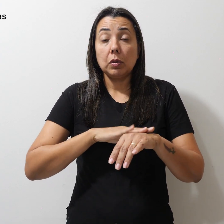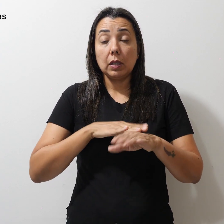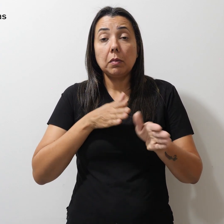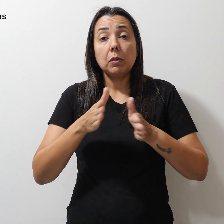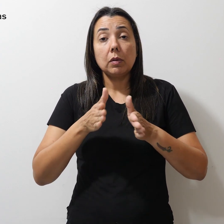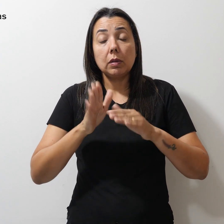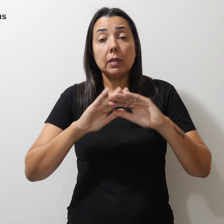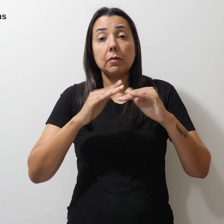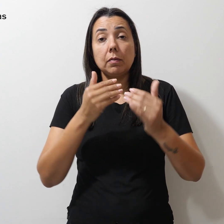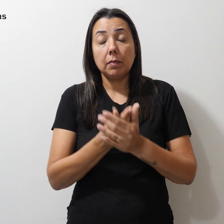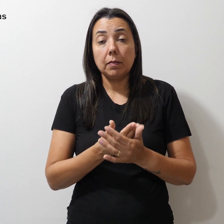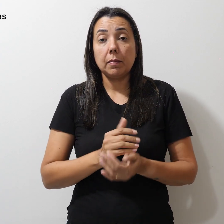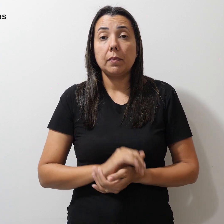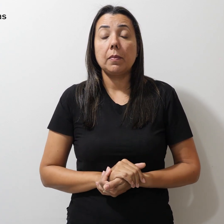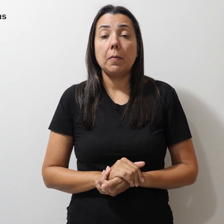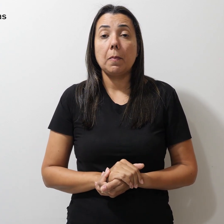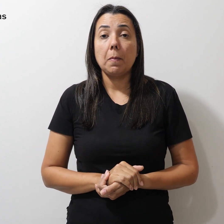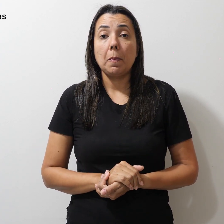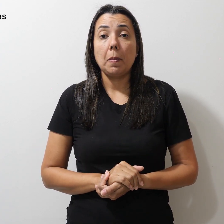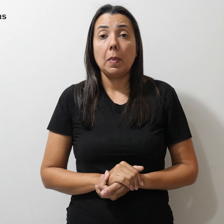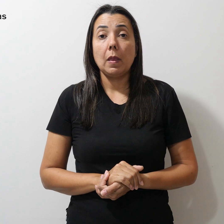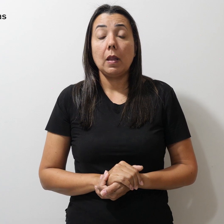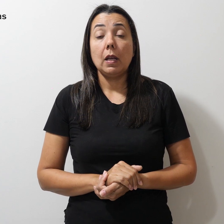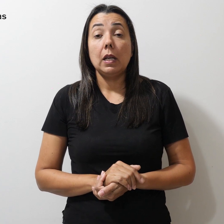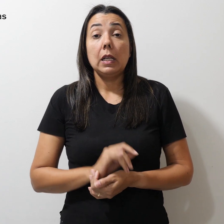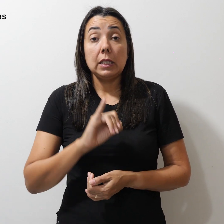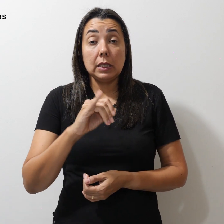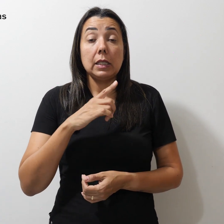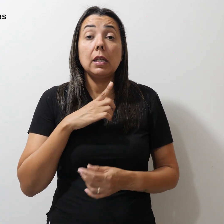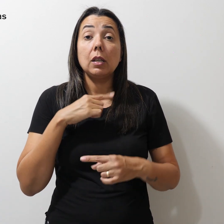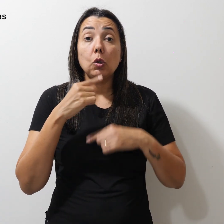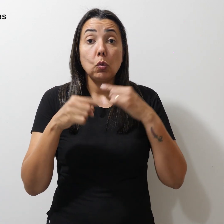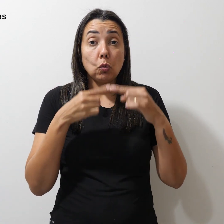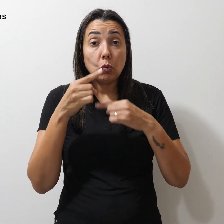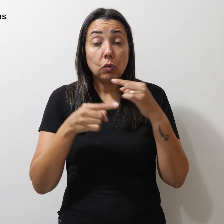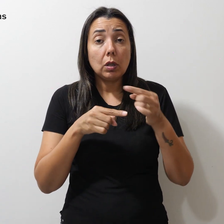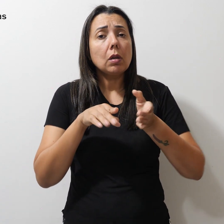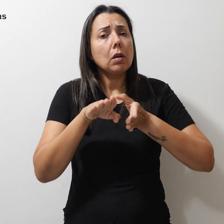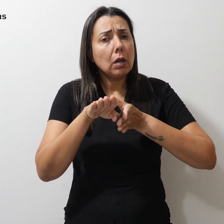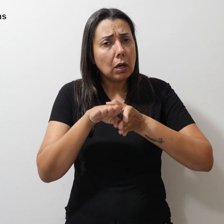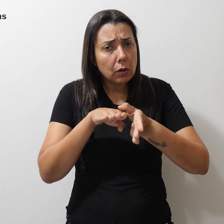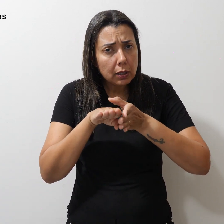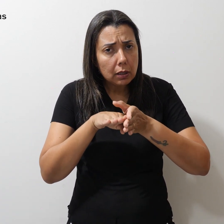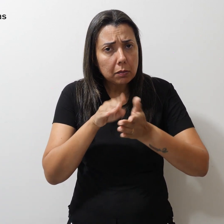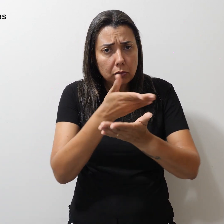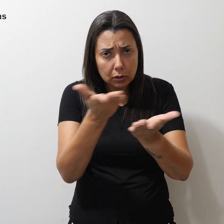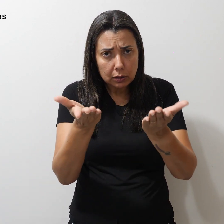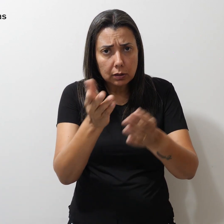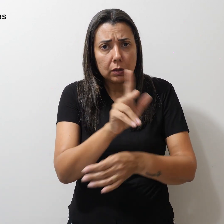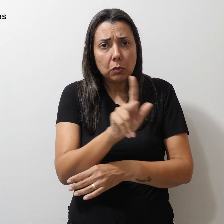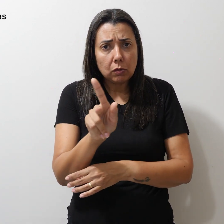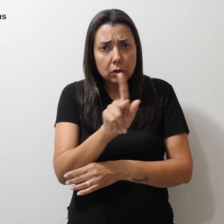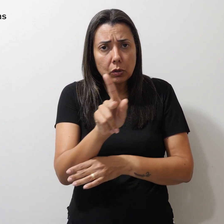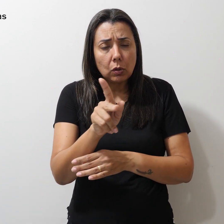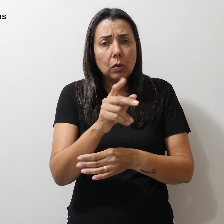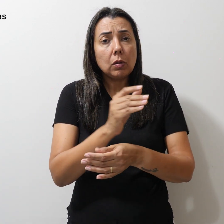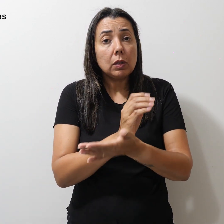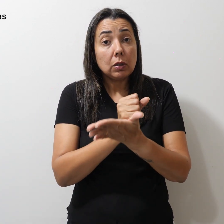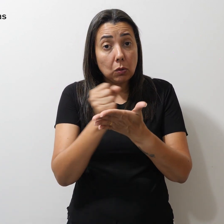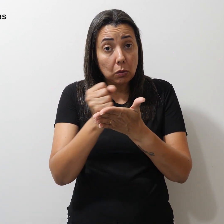escolar. Em caso de dúvidas, orientamos aos professores temporários que busquem